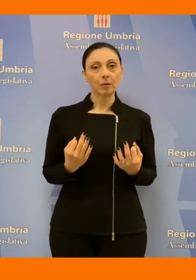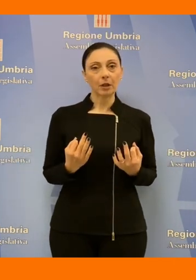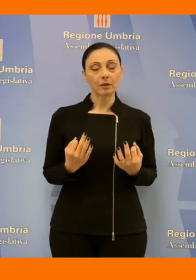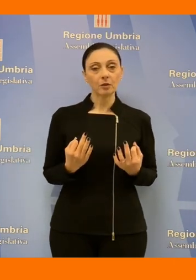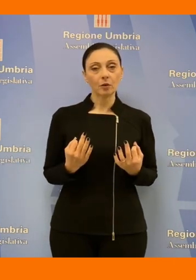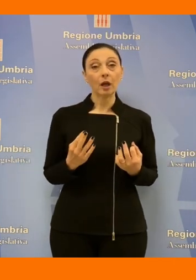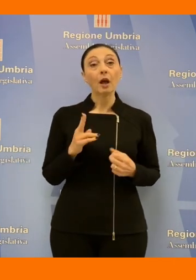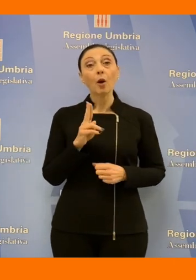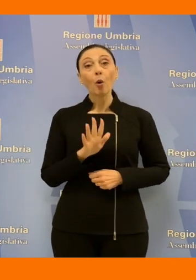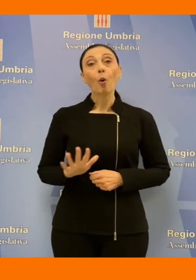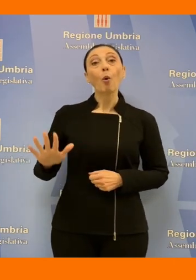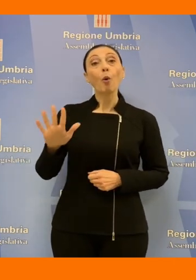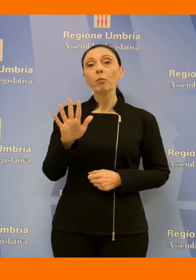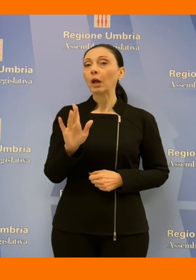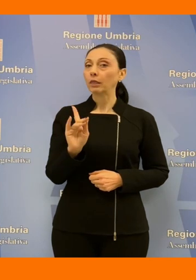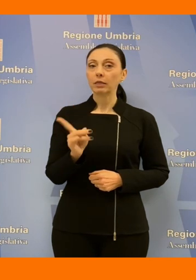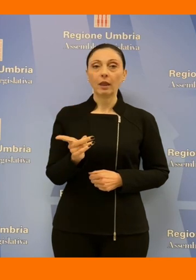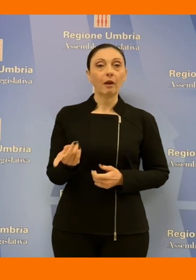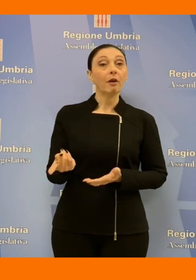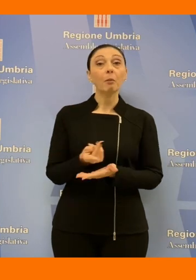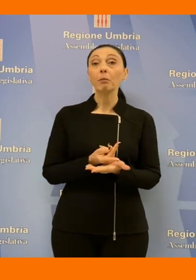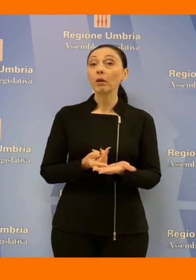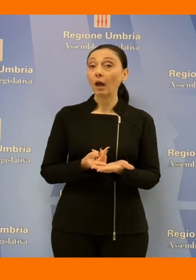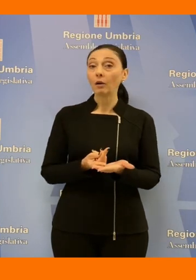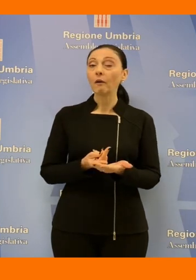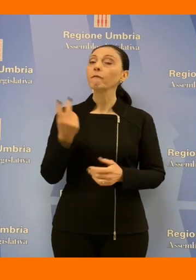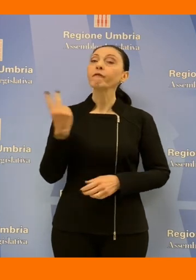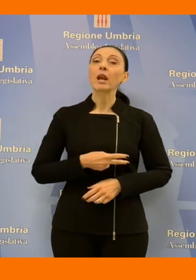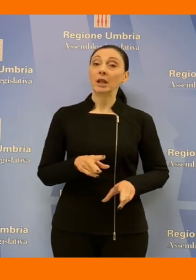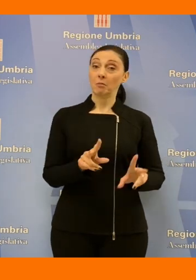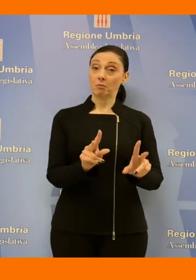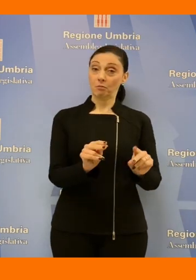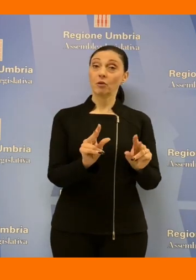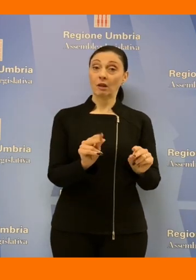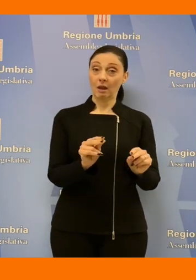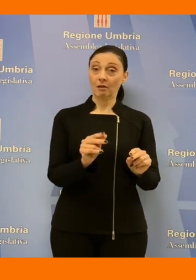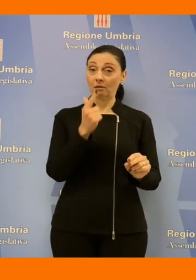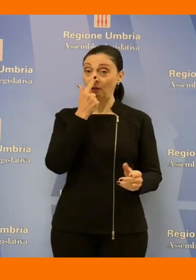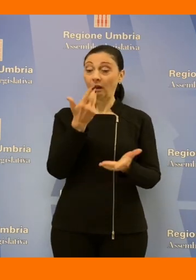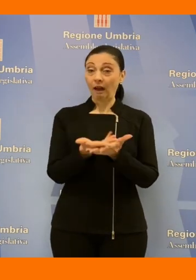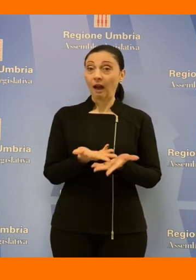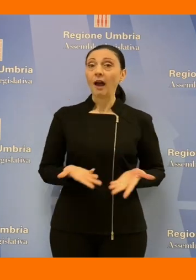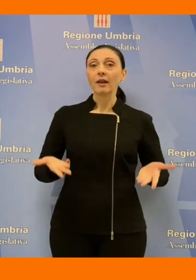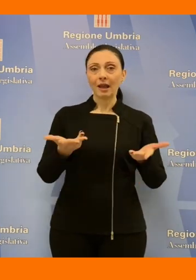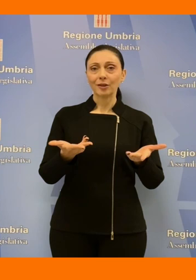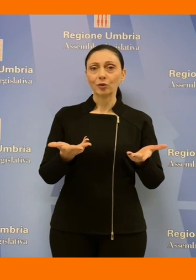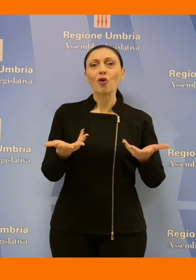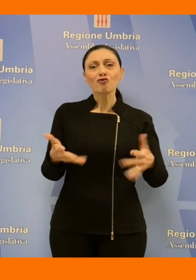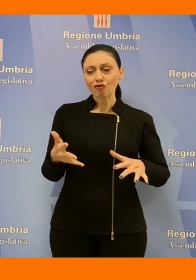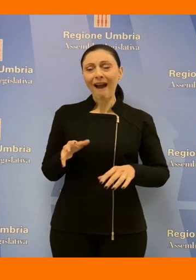l'Umbria si doti di un piano davvero moderno all'avanguardia capace di superare anche i ritardi che la nostra regione ha